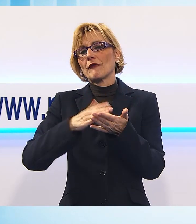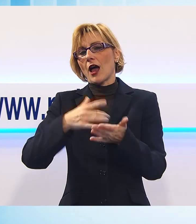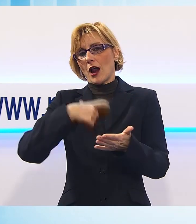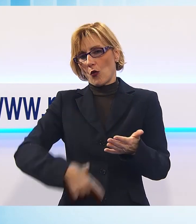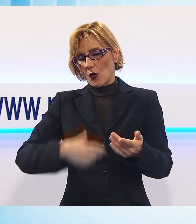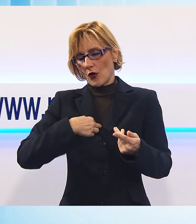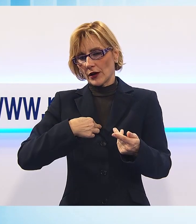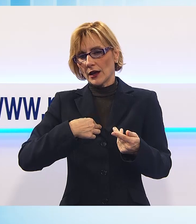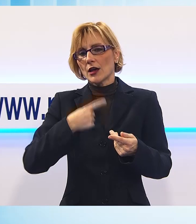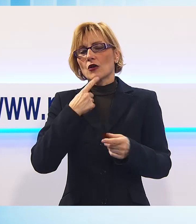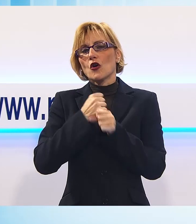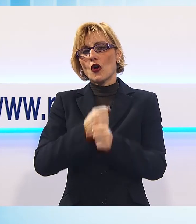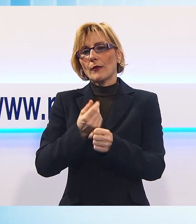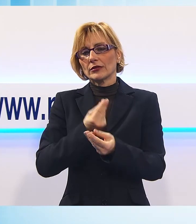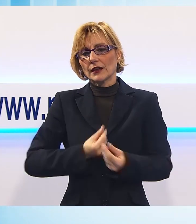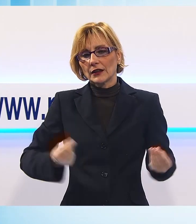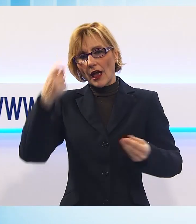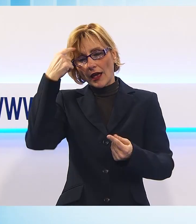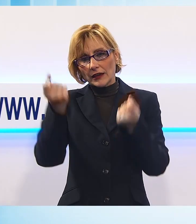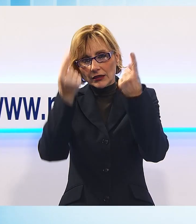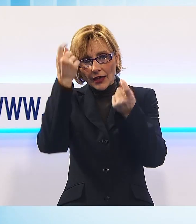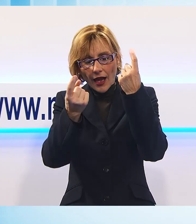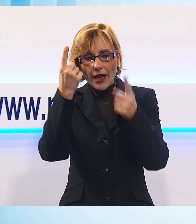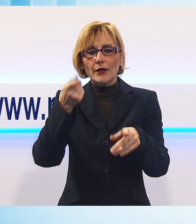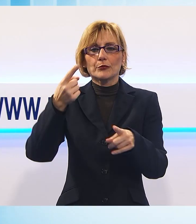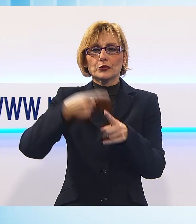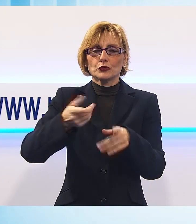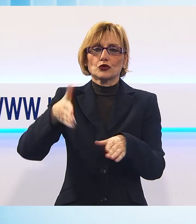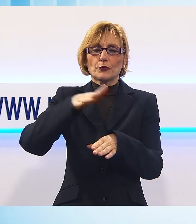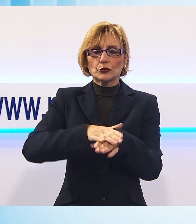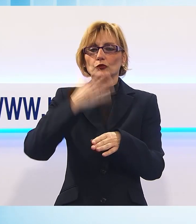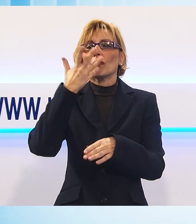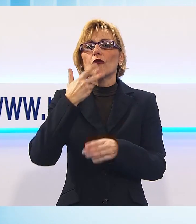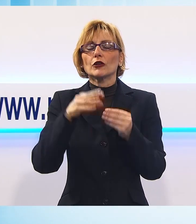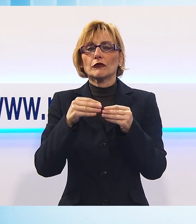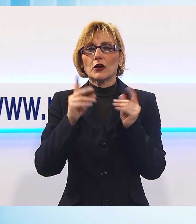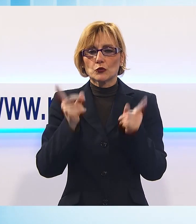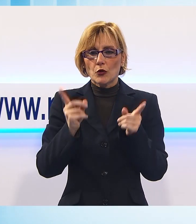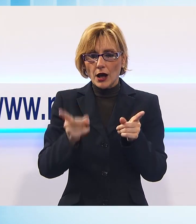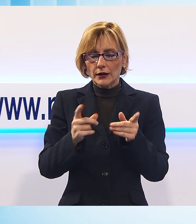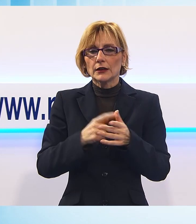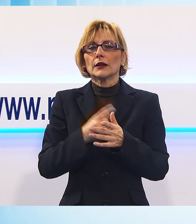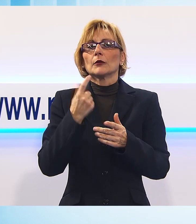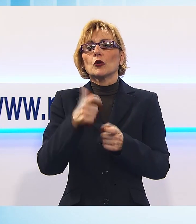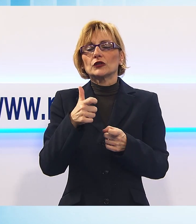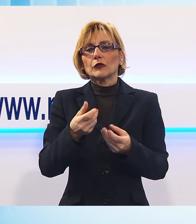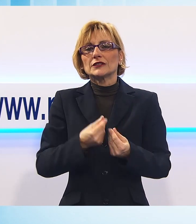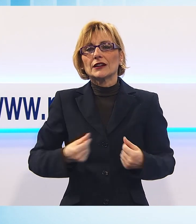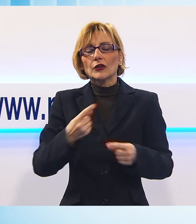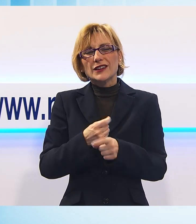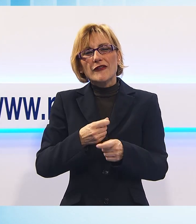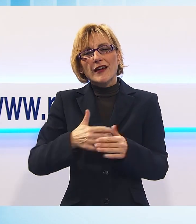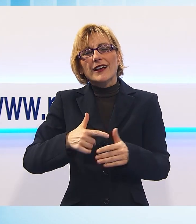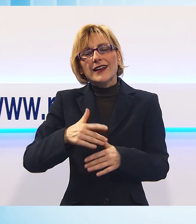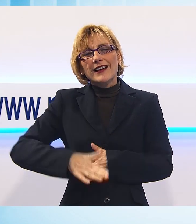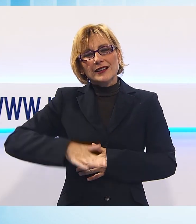territorio, le idee che hanno per il territorio e soprattutto quello che vogliono fare di buono perché il territorio cresca. Quindi il mio